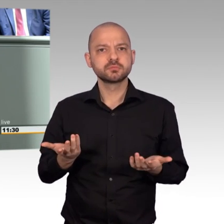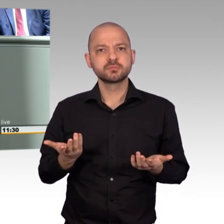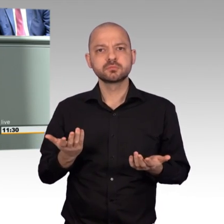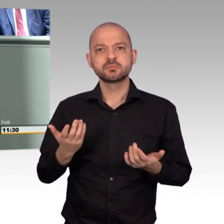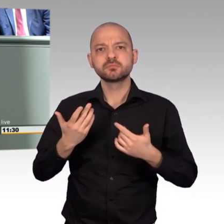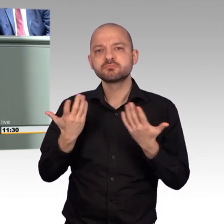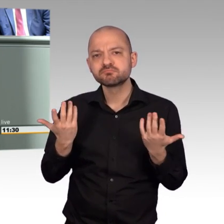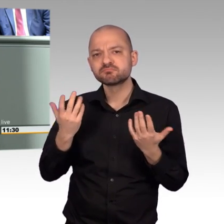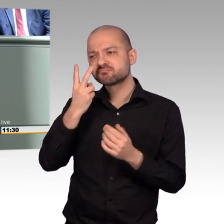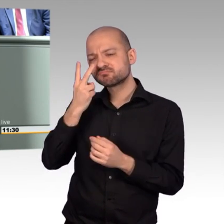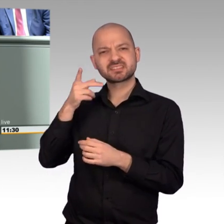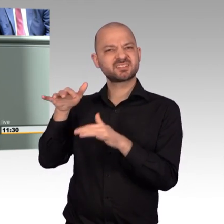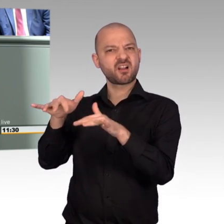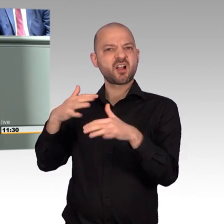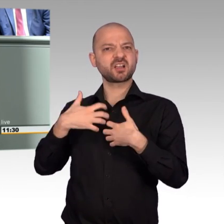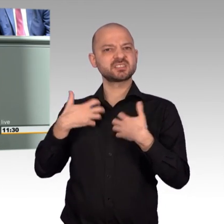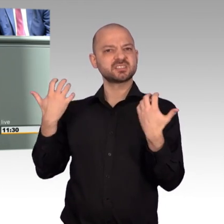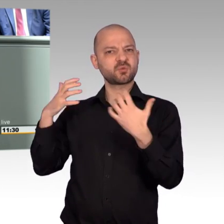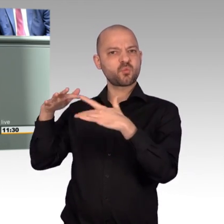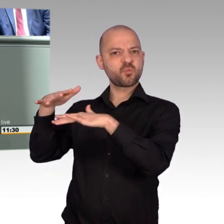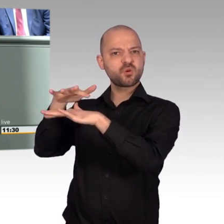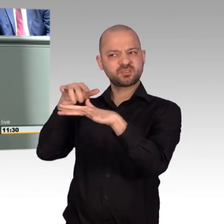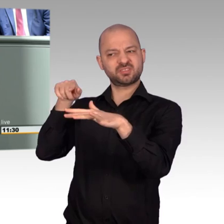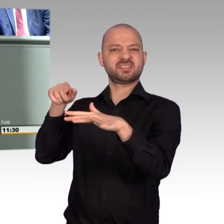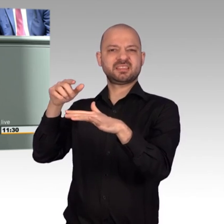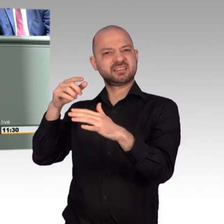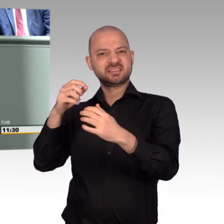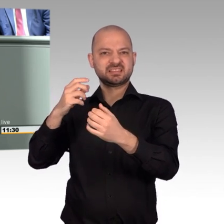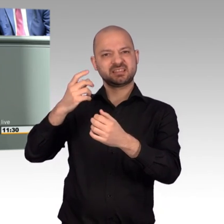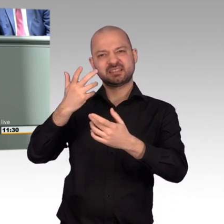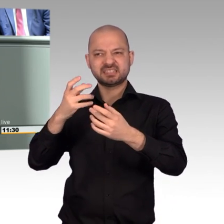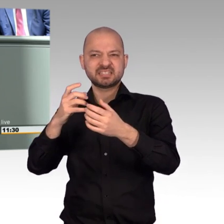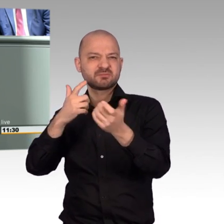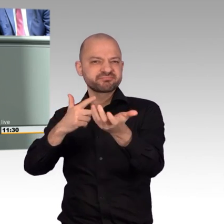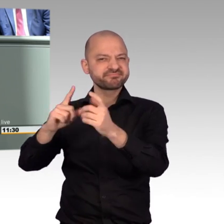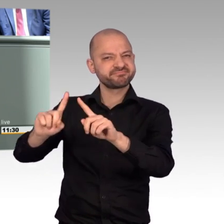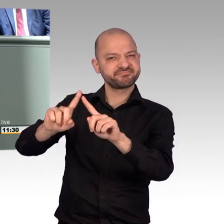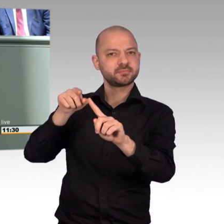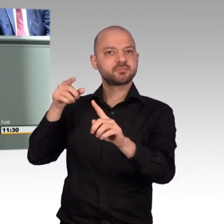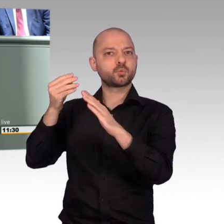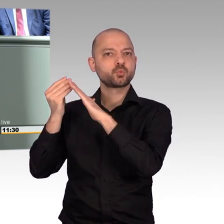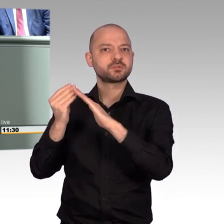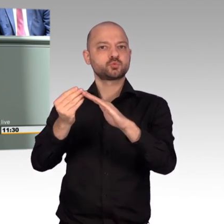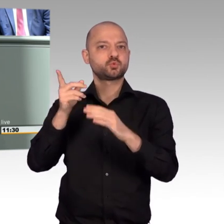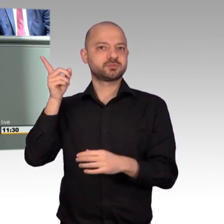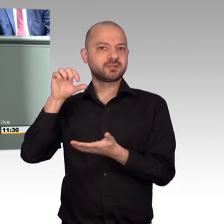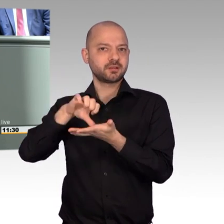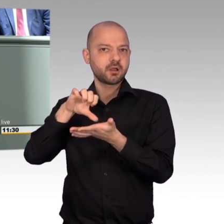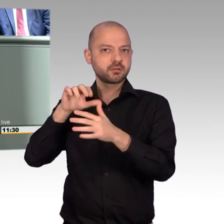die Sicherheit des Staates des Israels das aggressive Vorgehen von Milizen, die von der iranischen Regierung unterstützt werden, bis hin an die